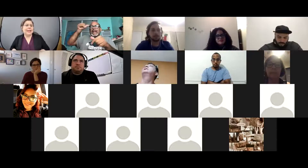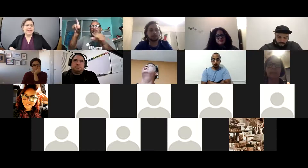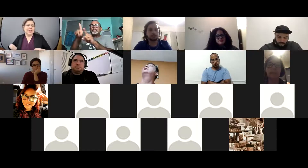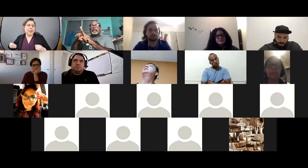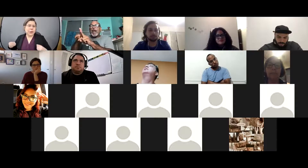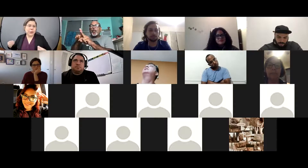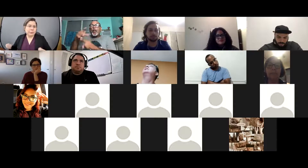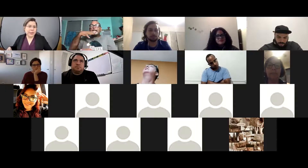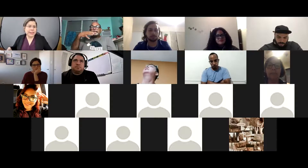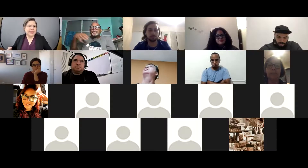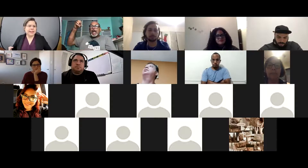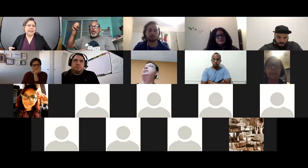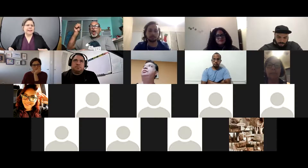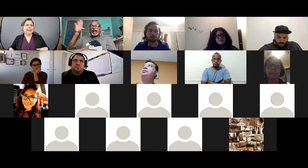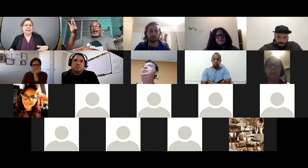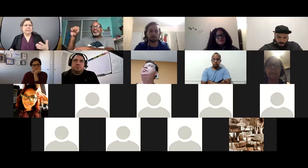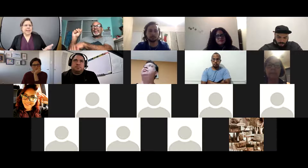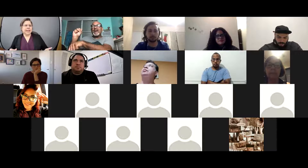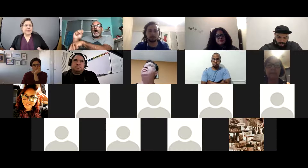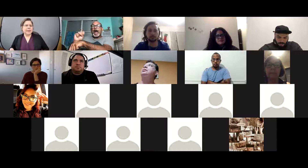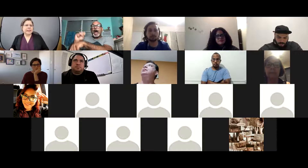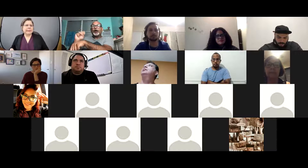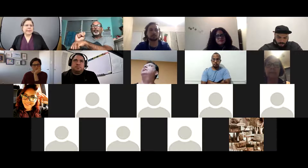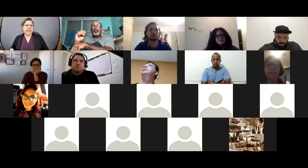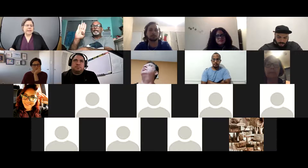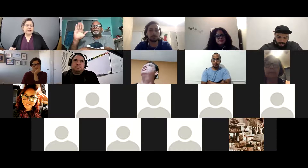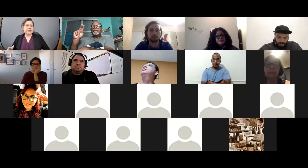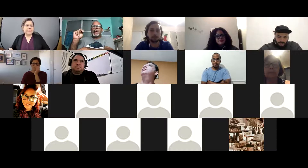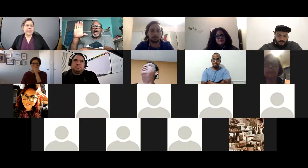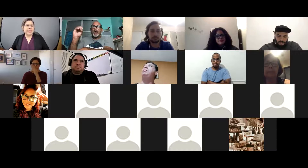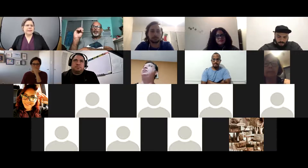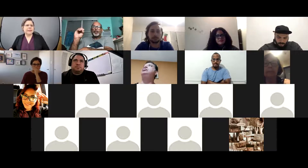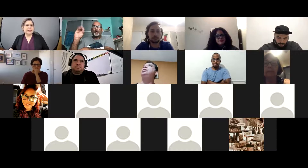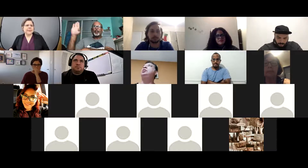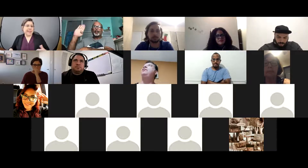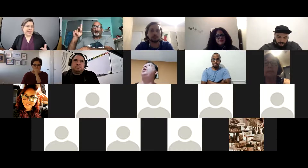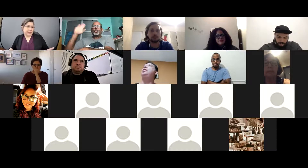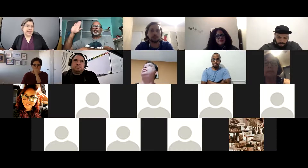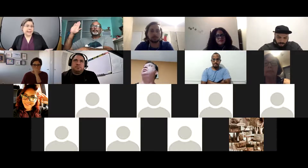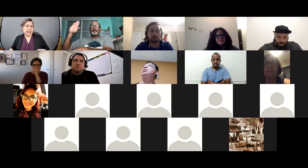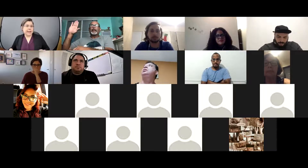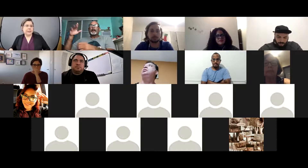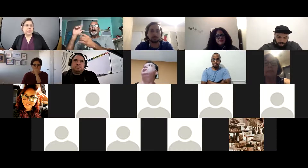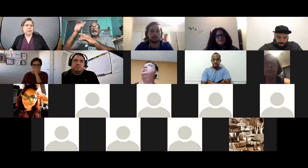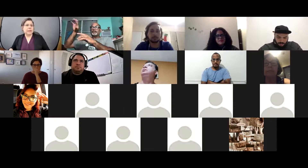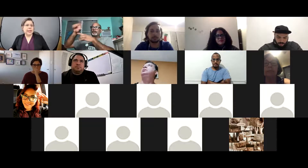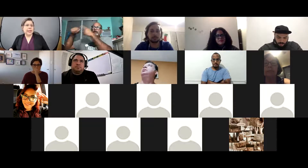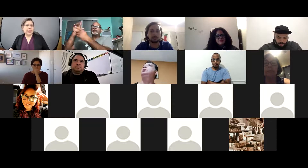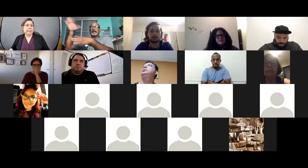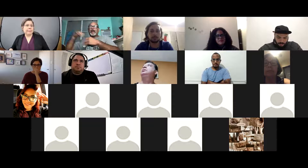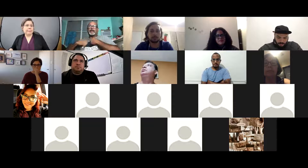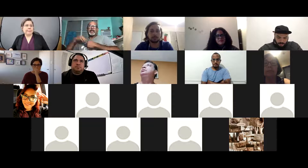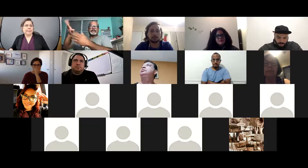mascarilla yo no podía entender mi hijo mayor también en su trabajo trabaja en el banco